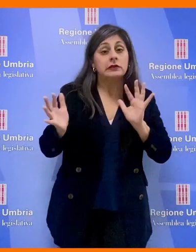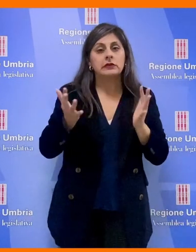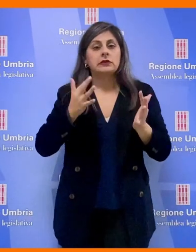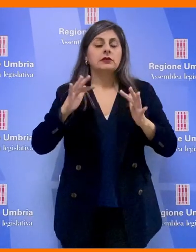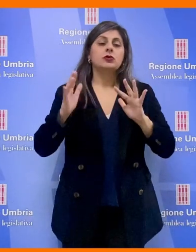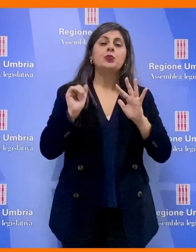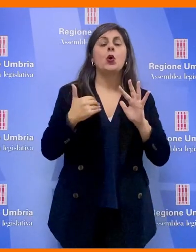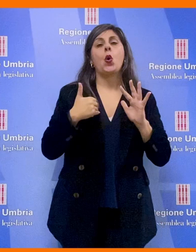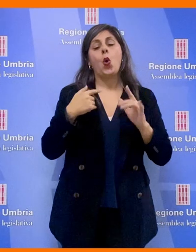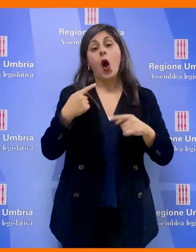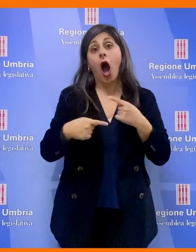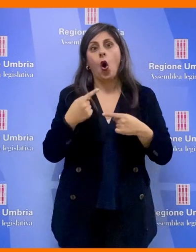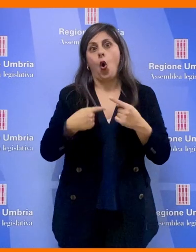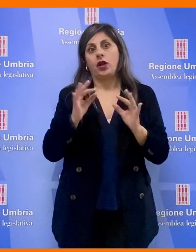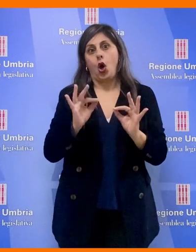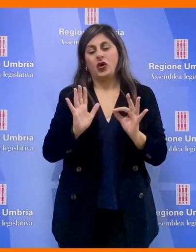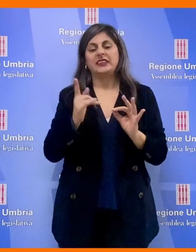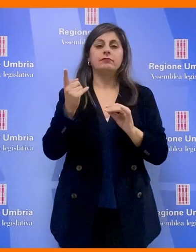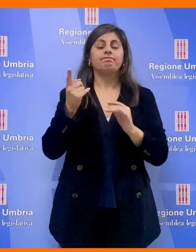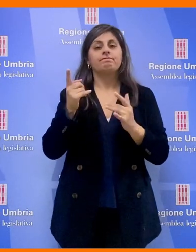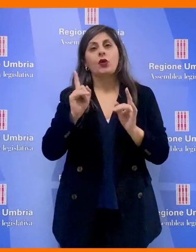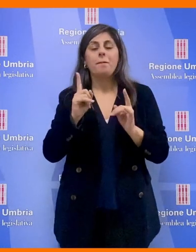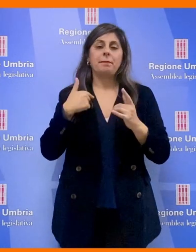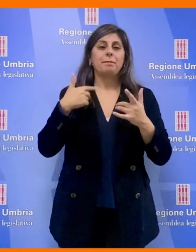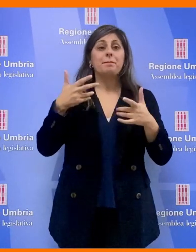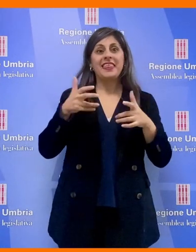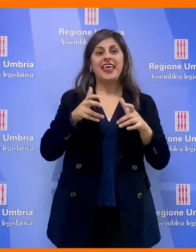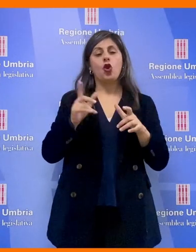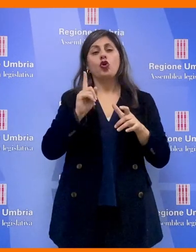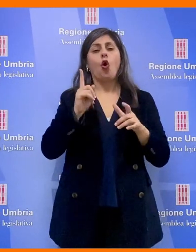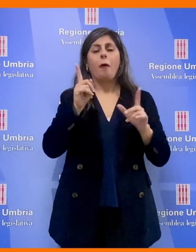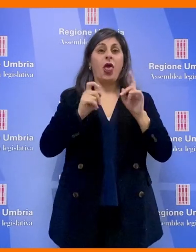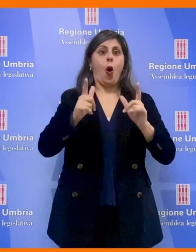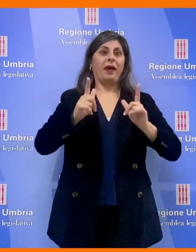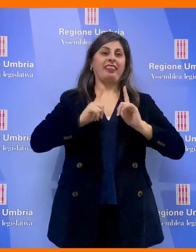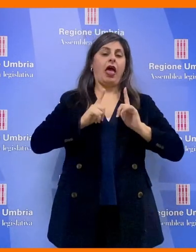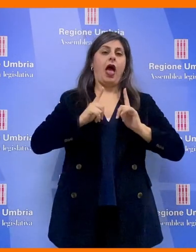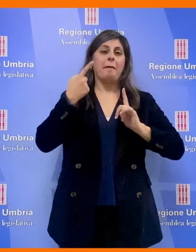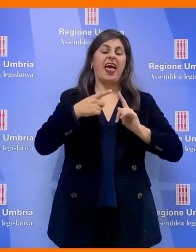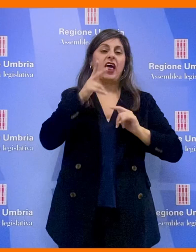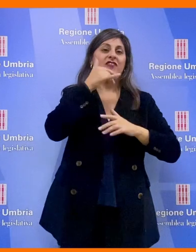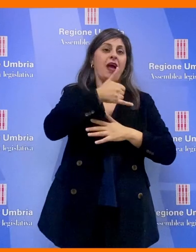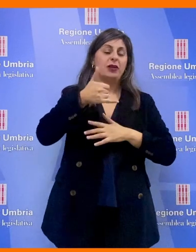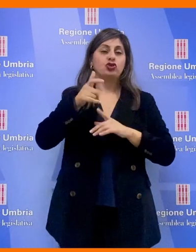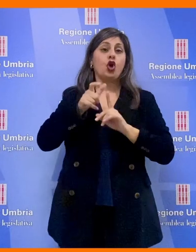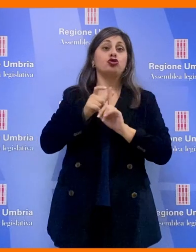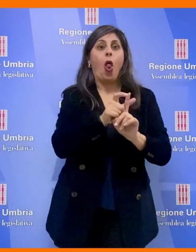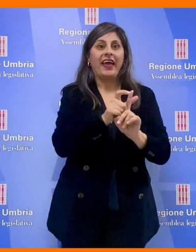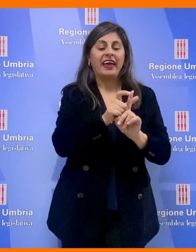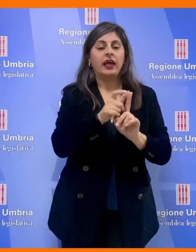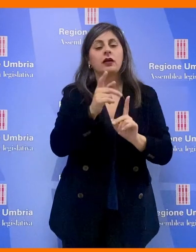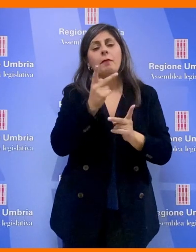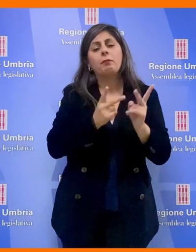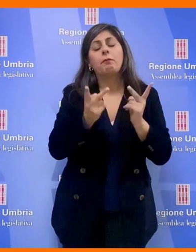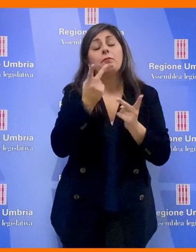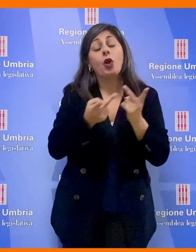essere ancora, diciamo così, esente o perlomeno non preoccupante su quelli che sono femminicidi e stalking e cercheremo anche di risolvere